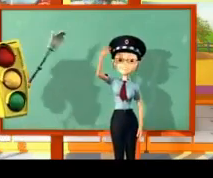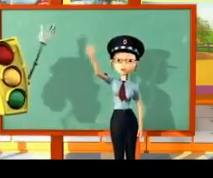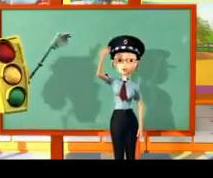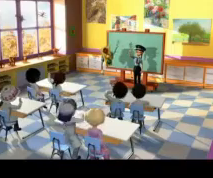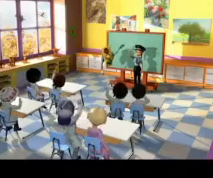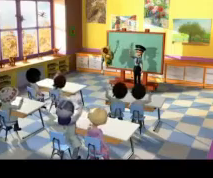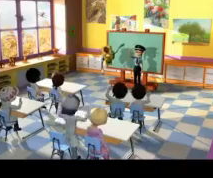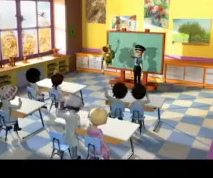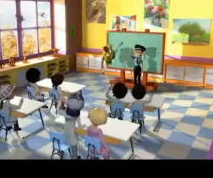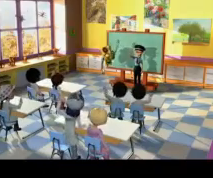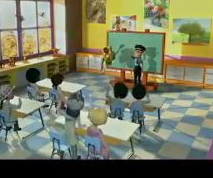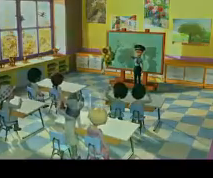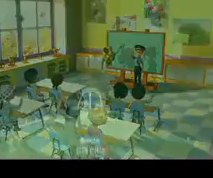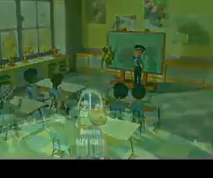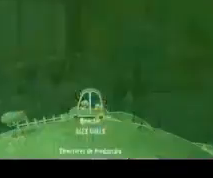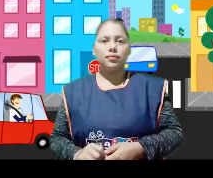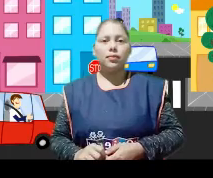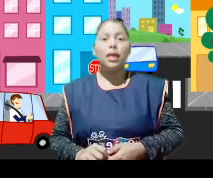¡Adiós! ¡Adiós!